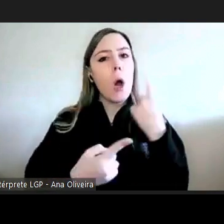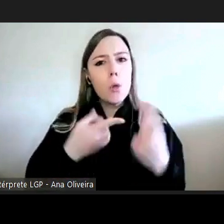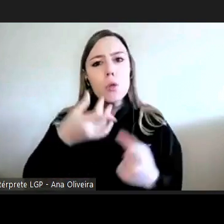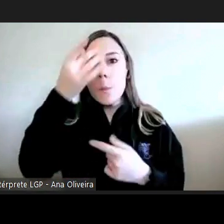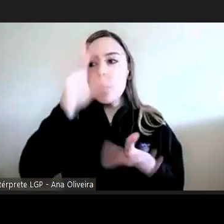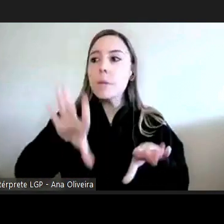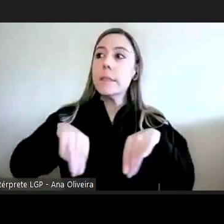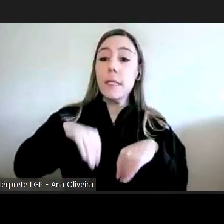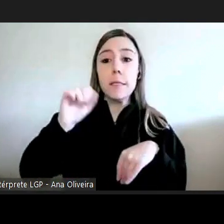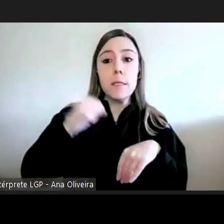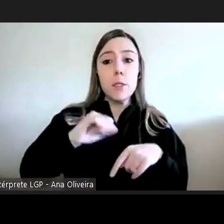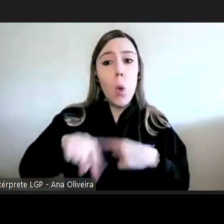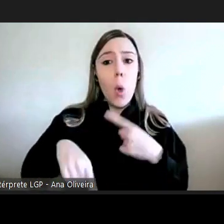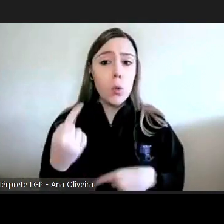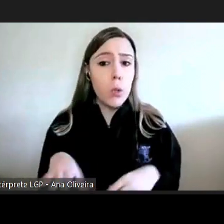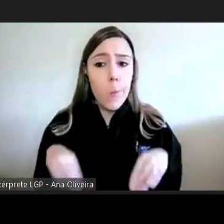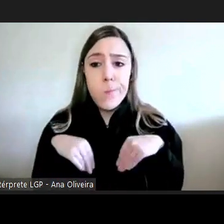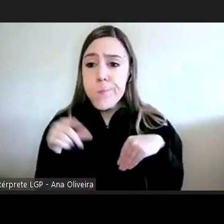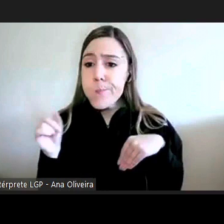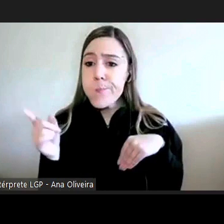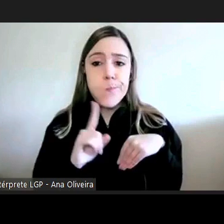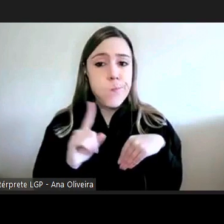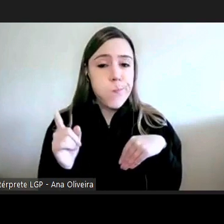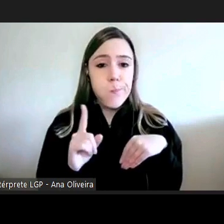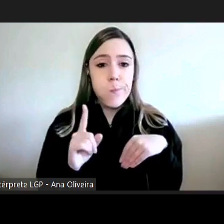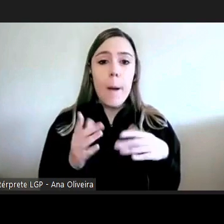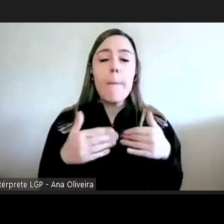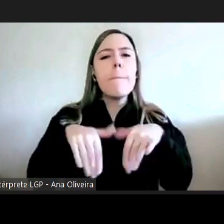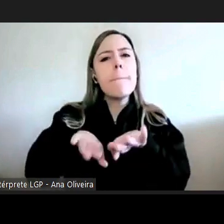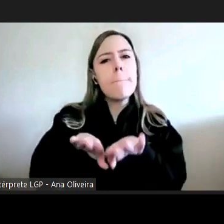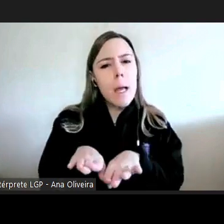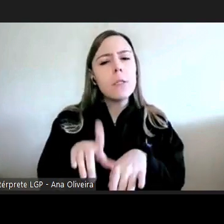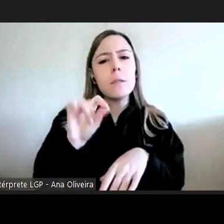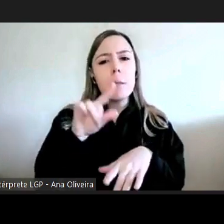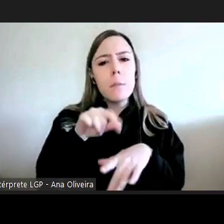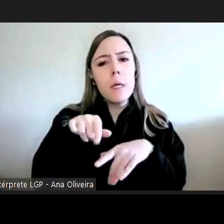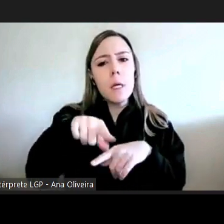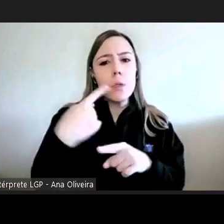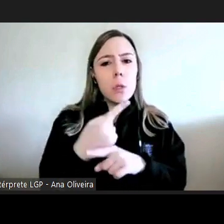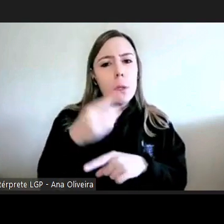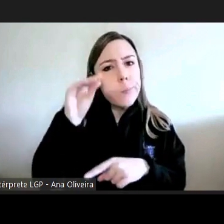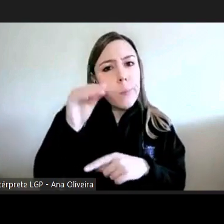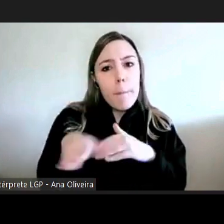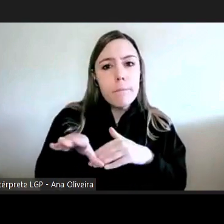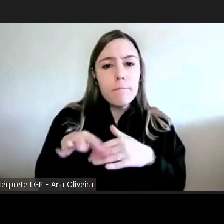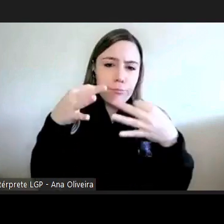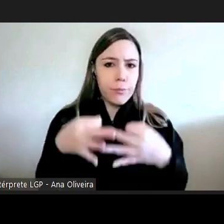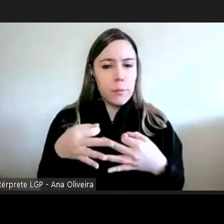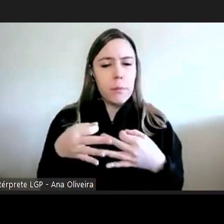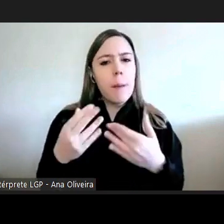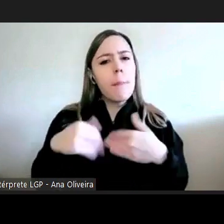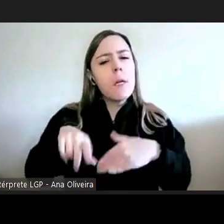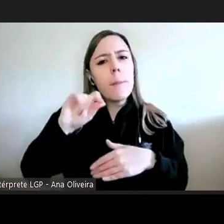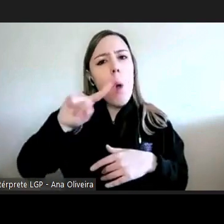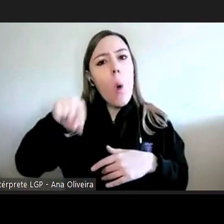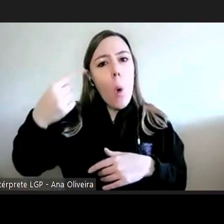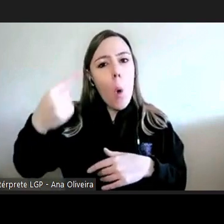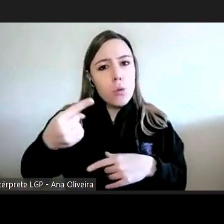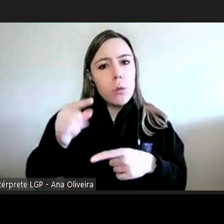posições não acatadas mas além dessas recomendações mais formais há muitas pequenas